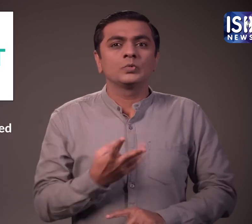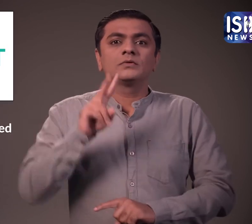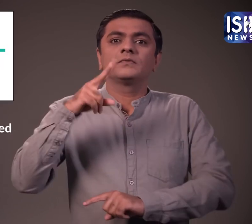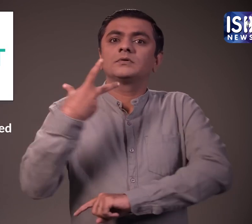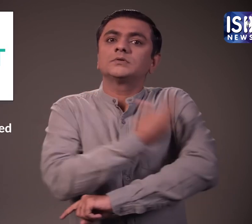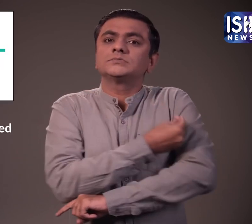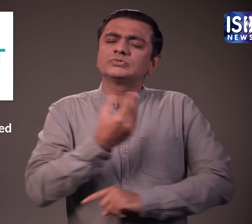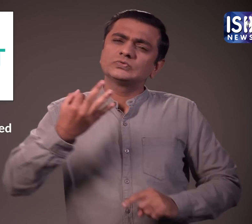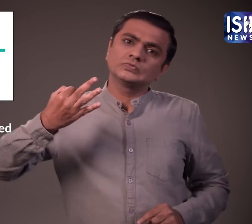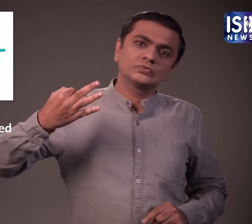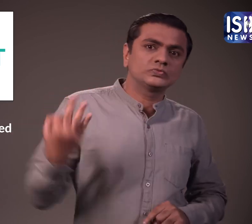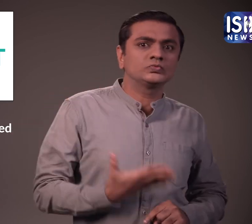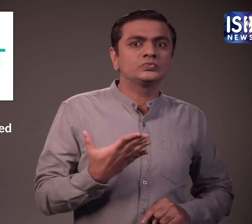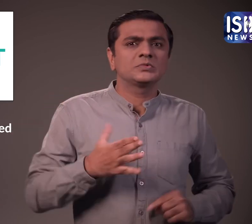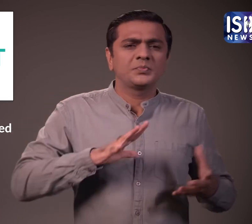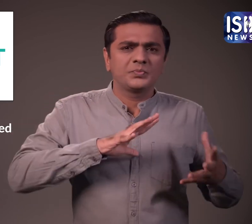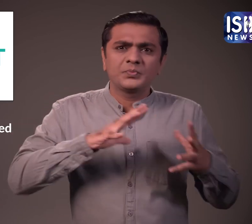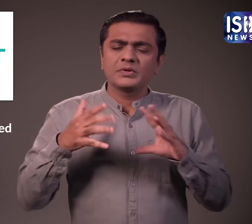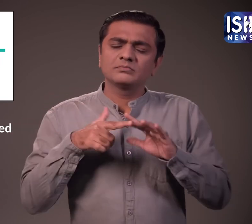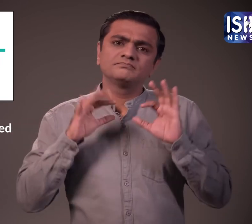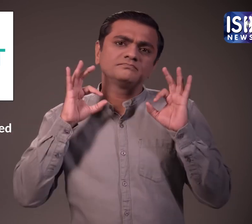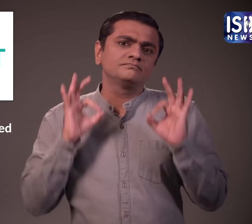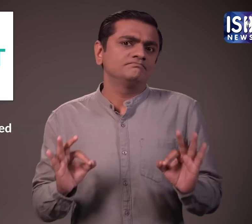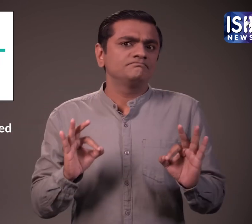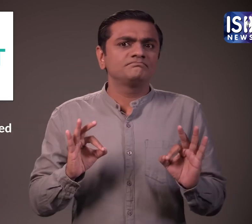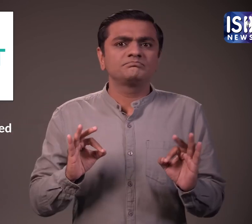से एक नया इंट्रोनेजल वैक्सीन बनाया है